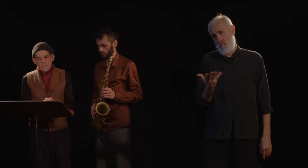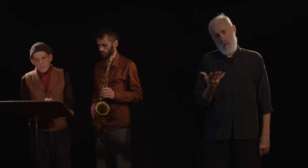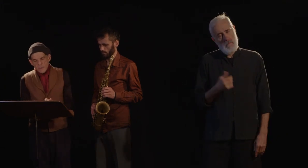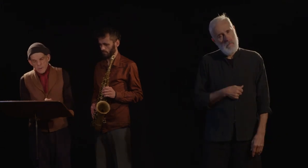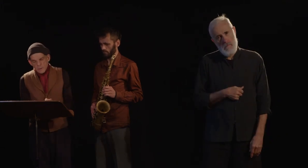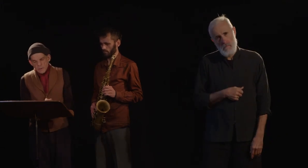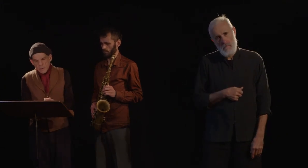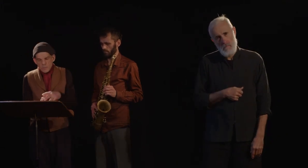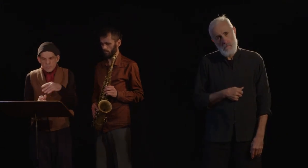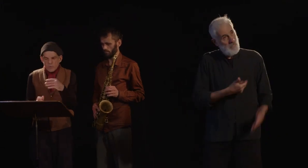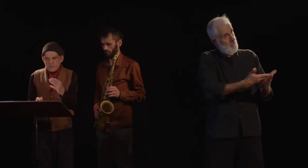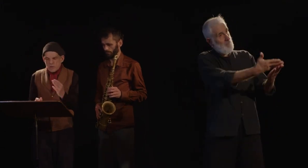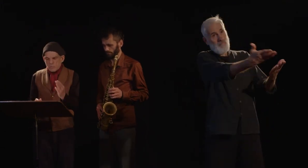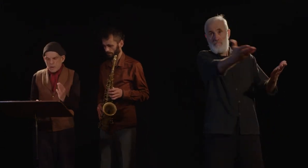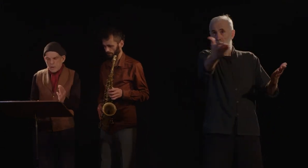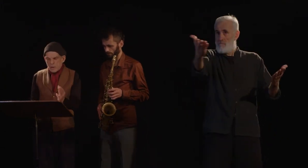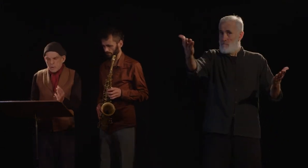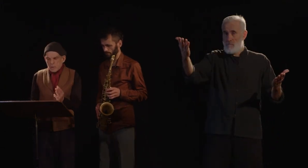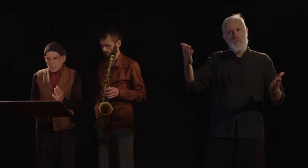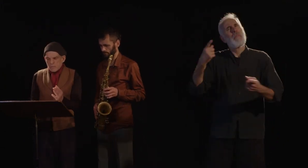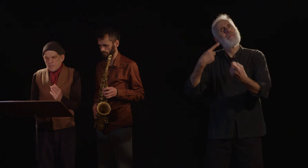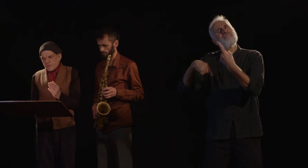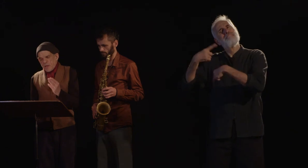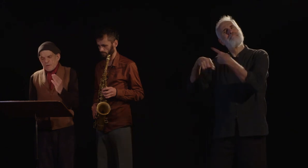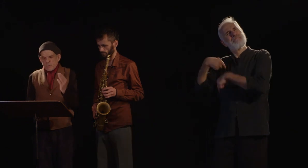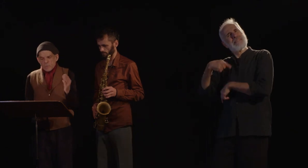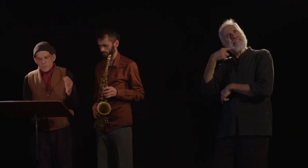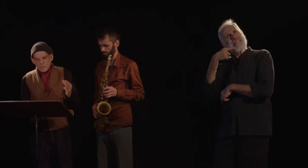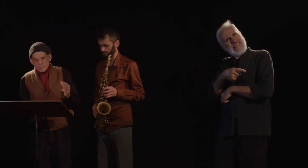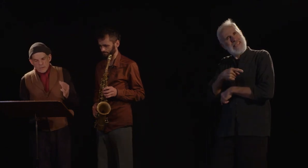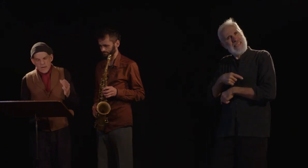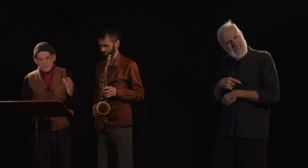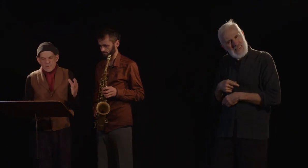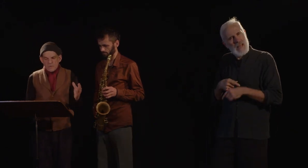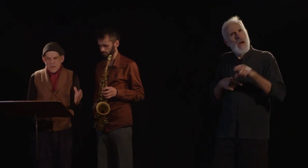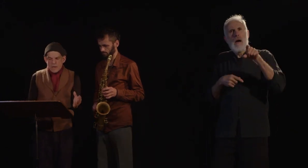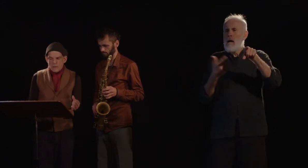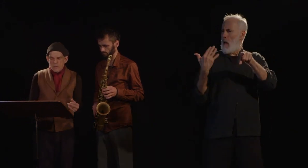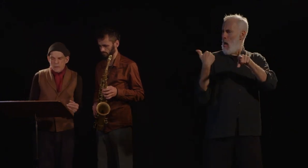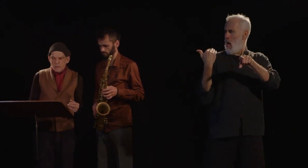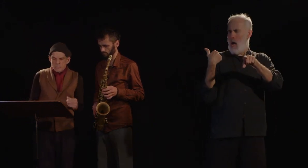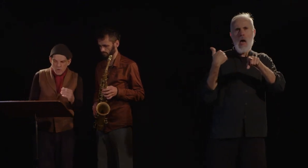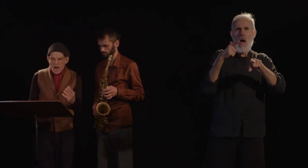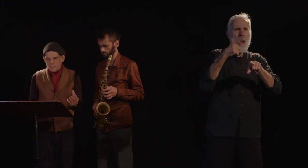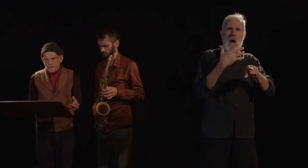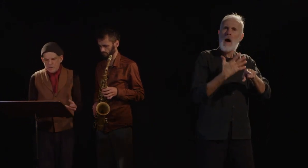Messieurs, comme je vous le disais tout à l'heure, vous venez avec le concours de la Garde nationale, de l'armée